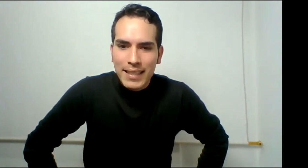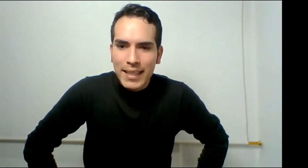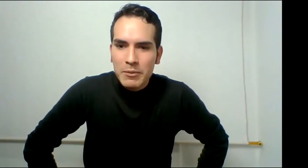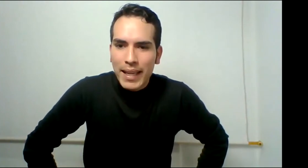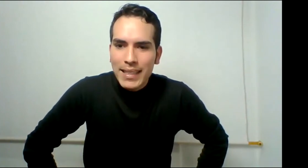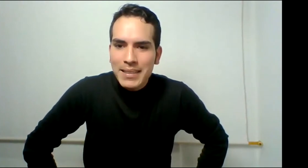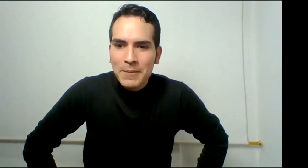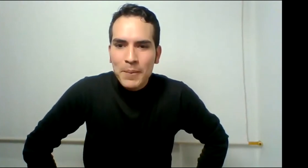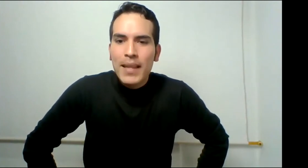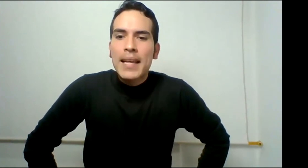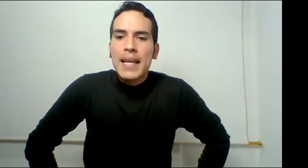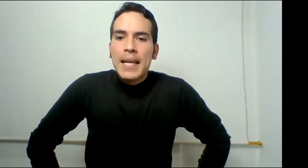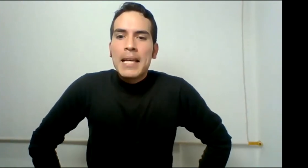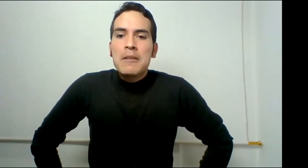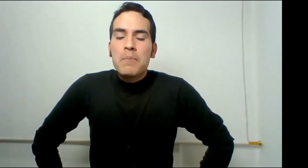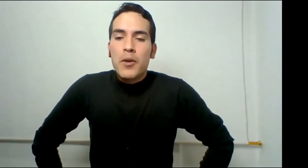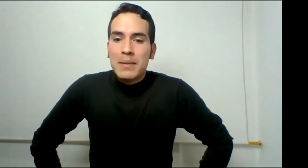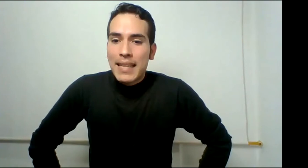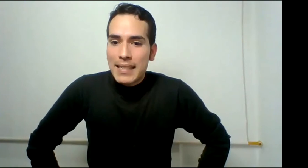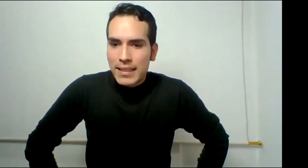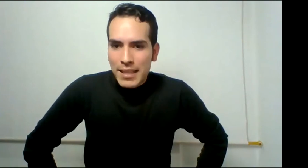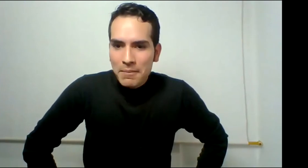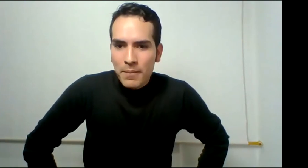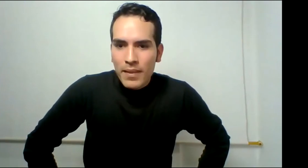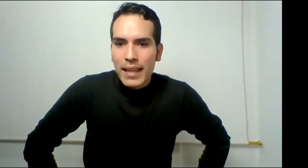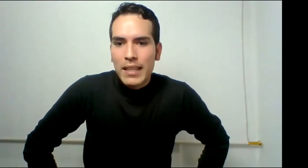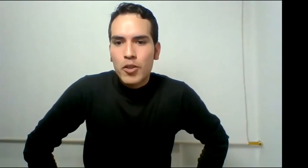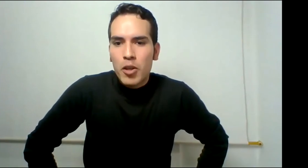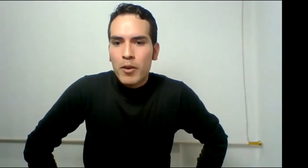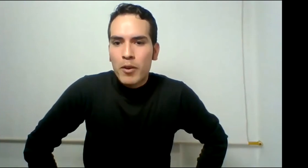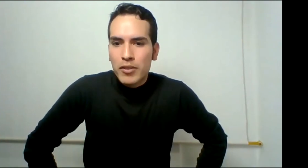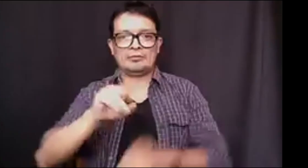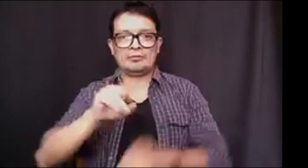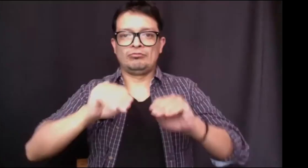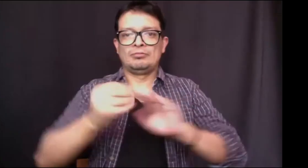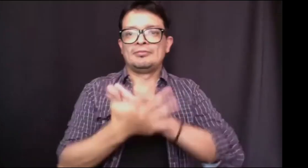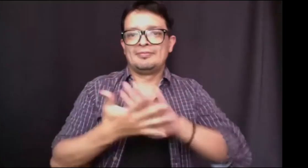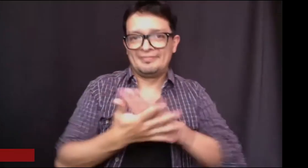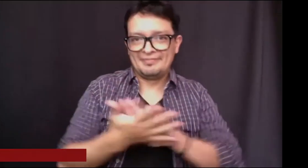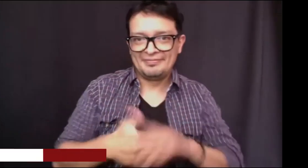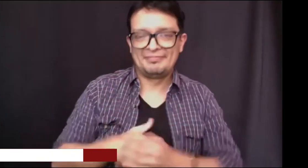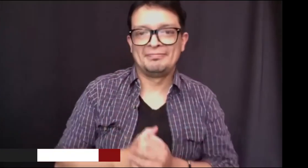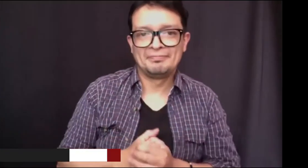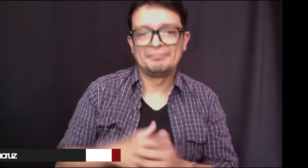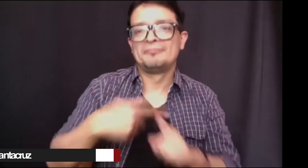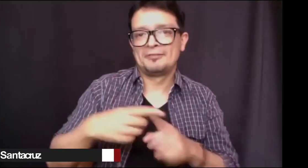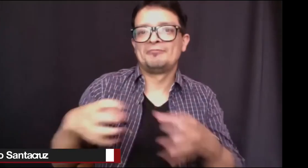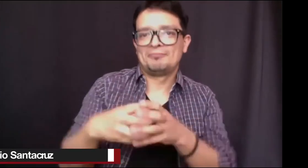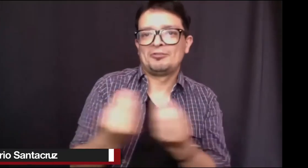Letricas Pequeñas. Bueno, mi seña es esta. Soy profesor actualmente en la Universidad del Valle, profesor de